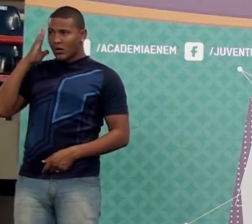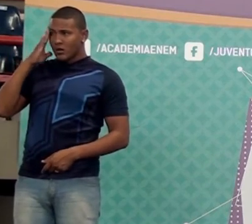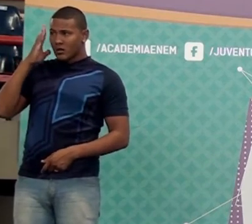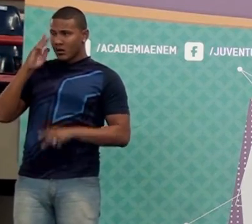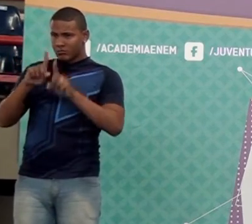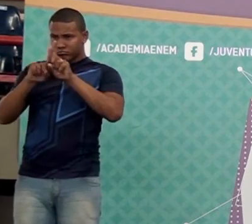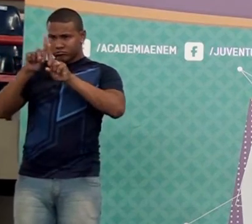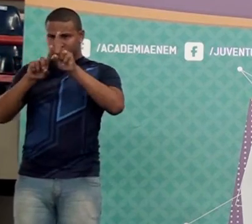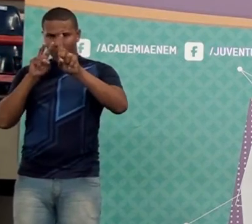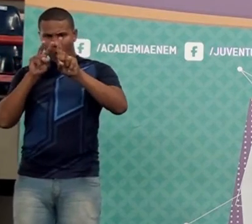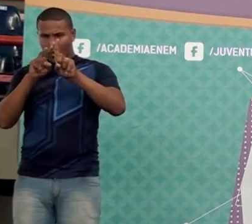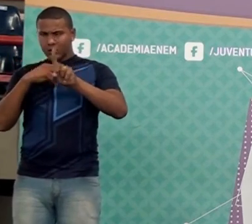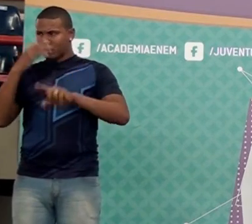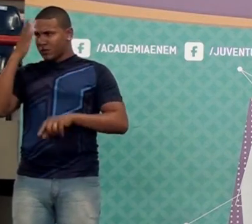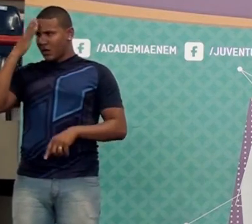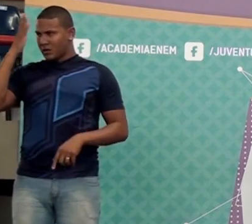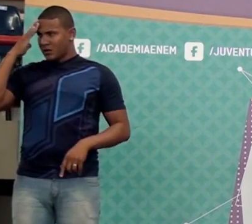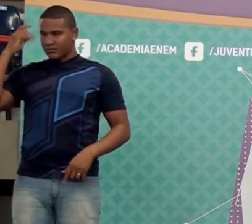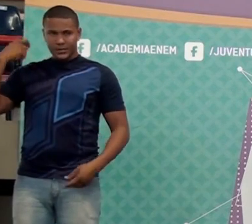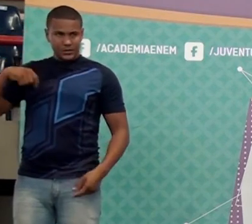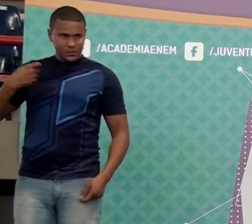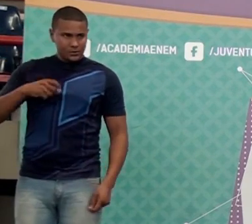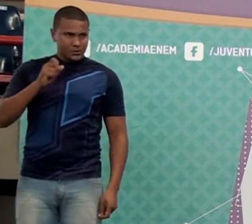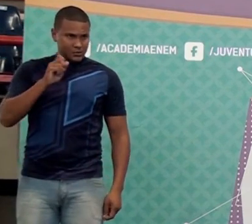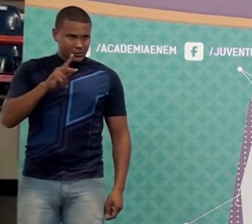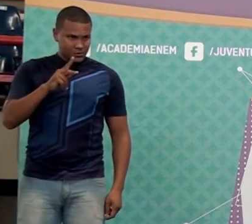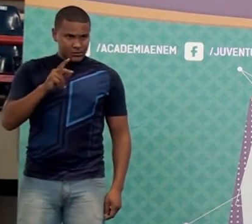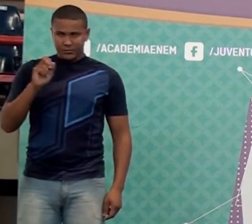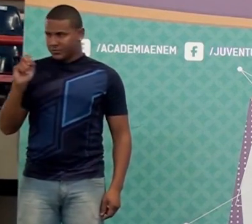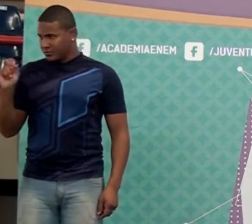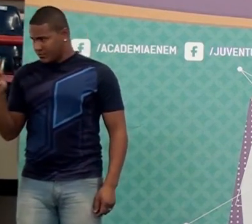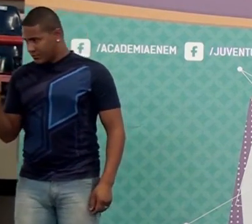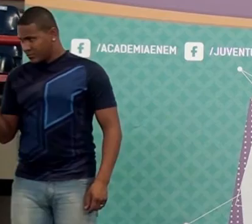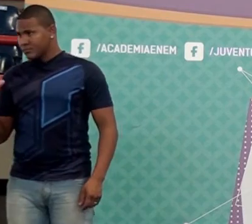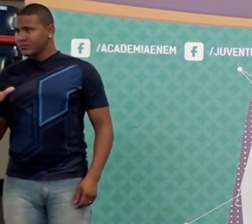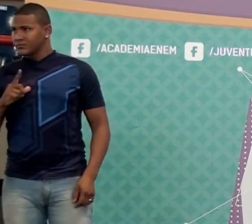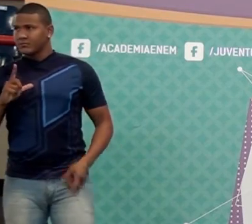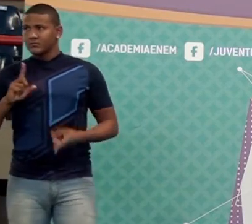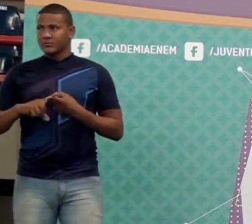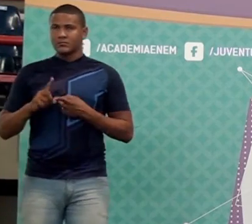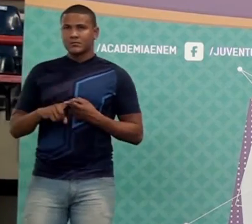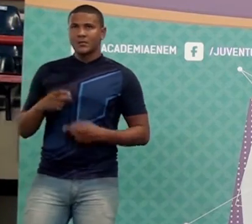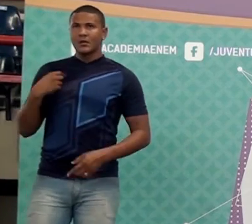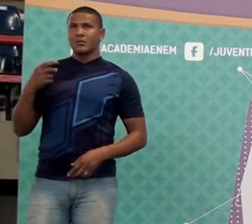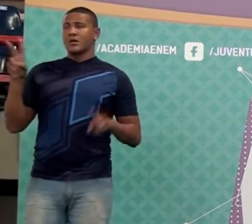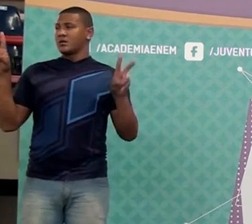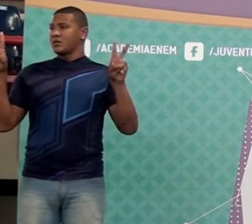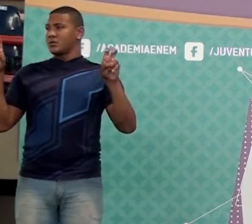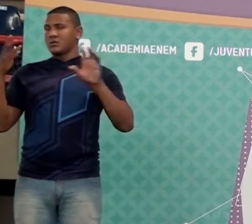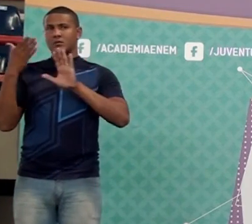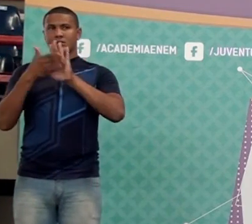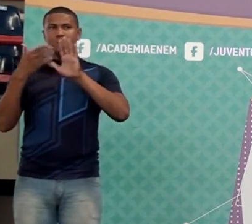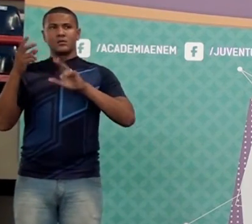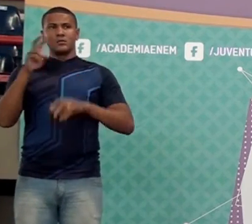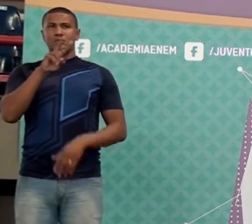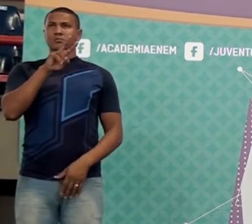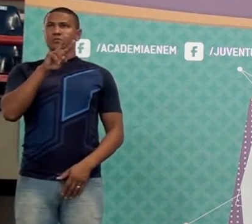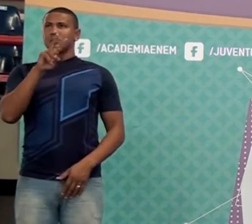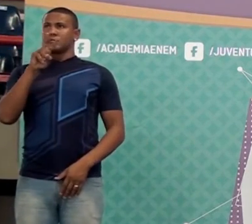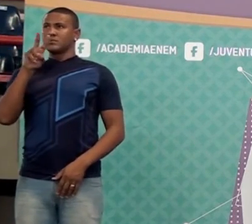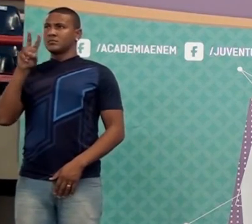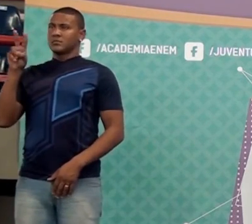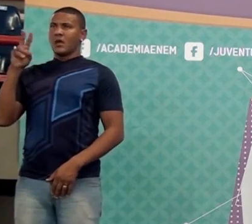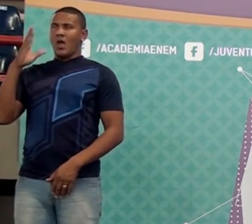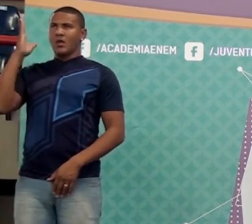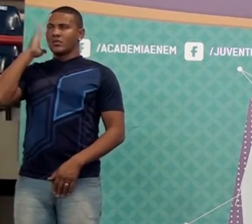gráfico aí é uma das competências que você tem que ter. Uma das habilidades. A outra é de entender o enunciado e trabalhar com problemas com porcentagem. Vamos